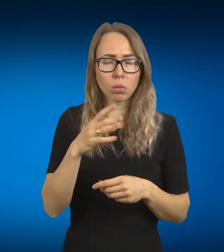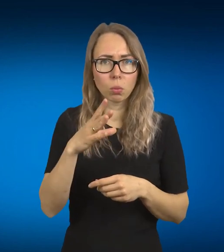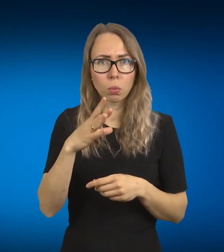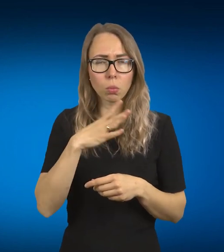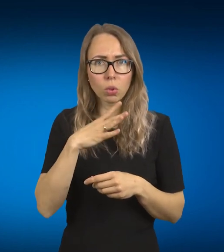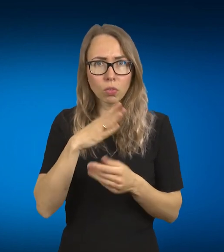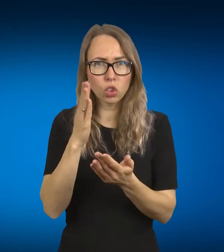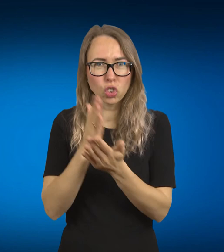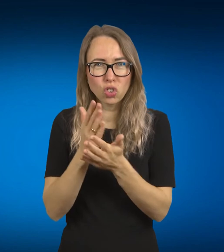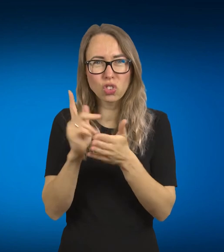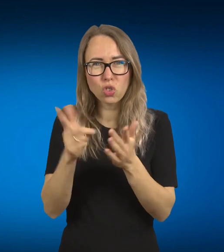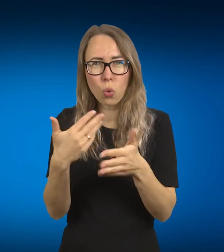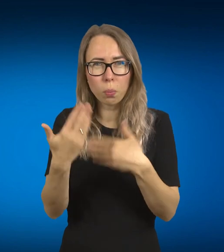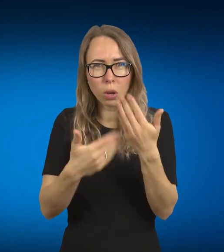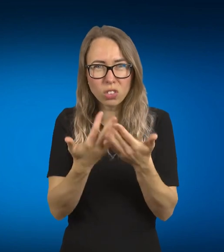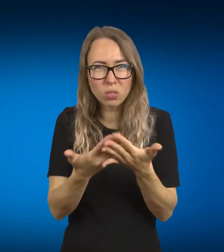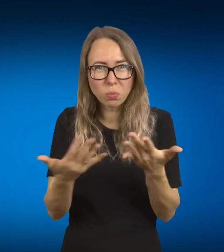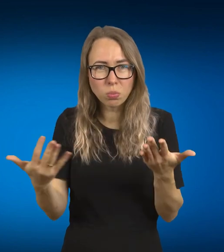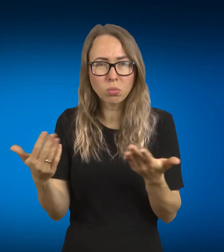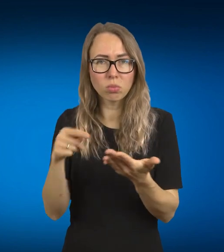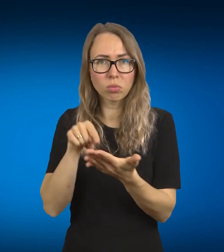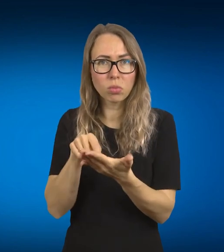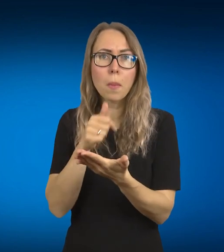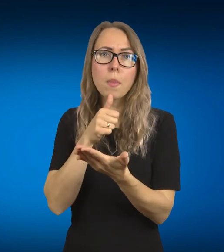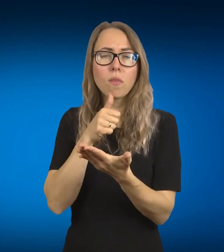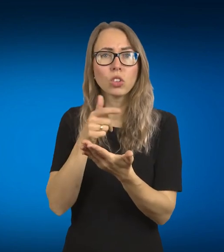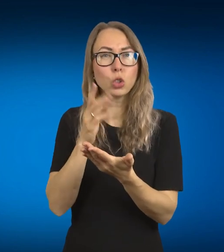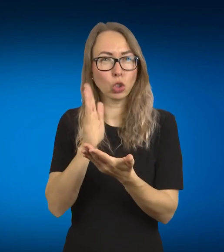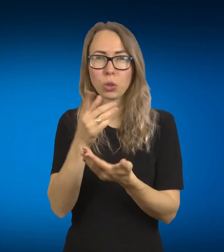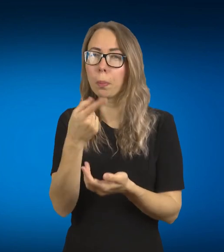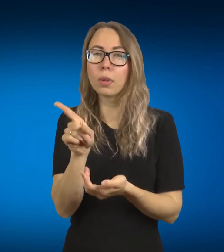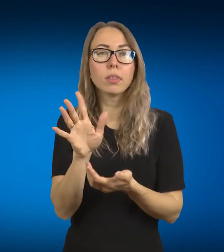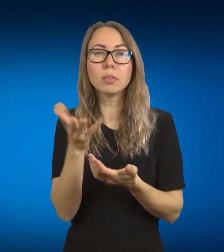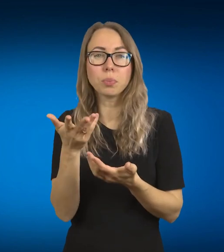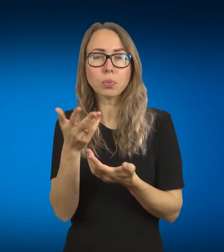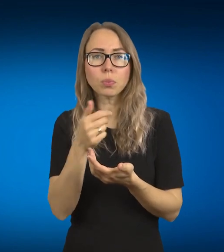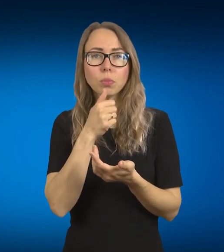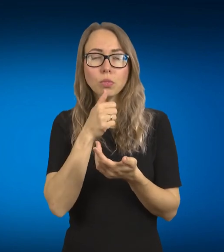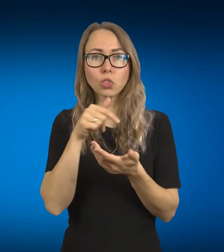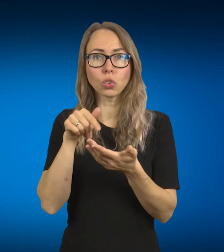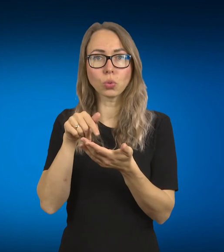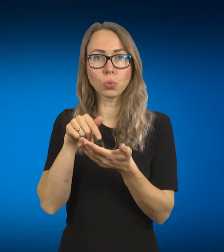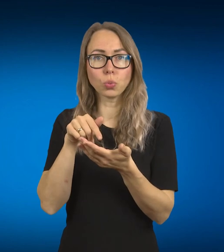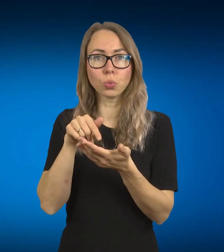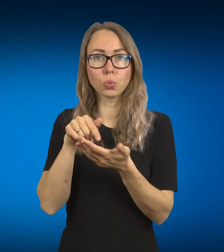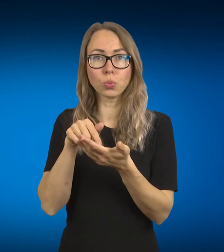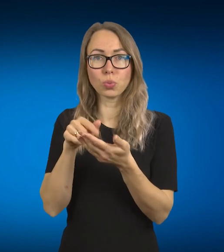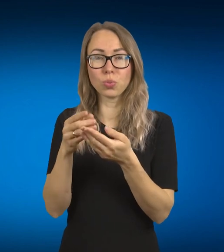kaip pasakyt, dar spraga to perdirbimo. Ir net reikia labai iš tikrųjų atsakingai